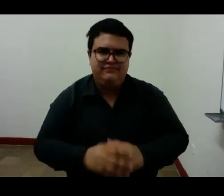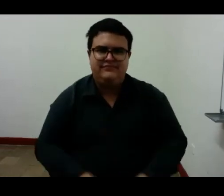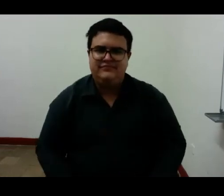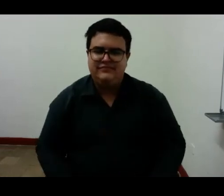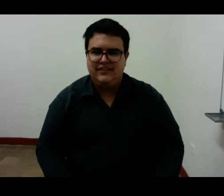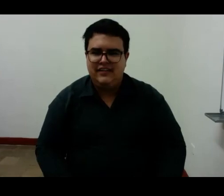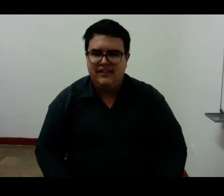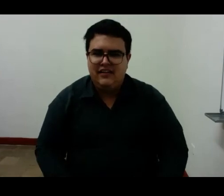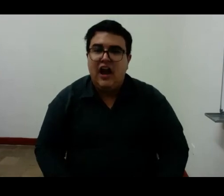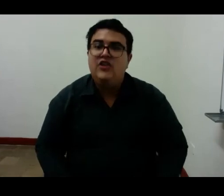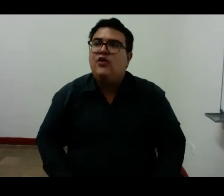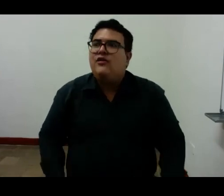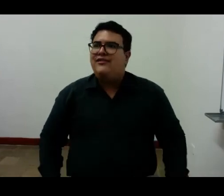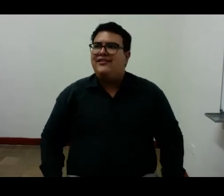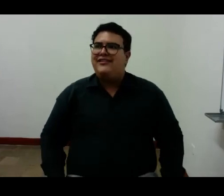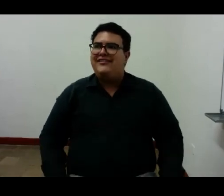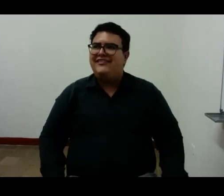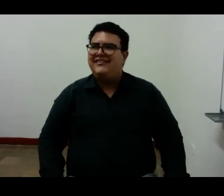número 6